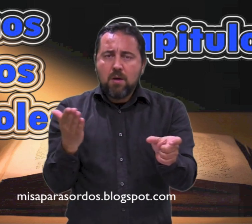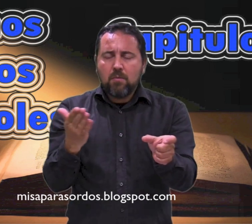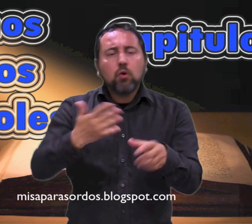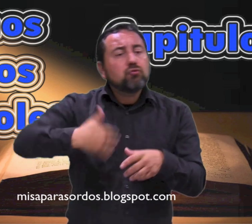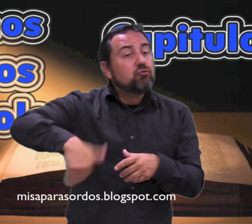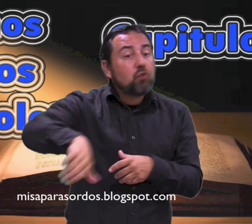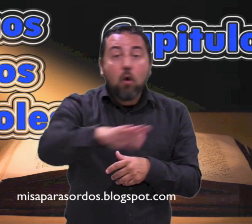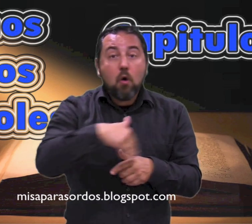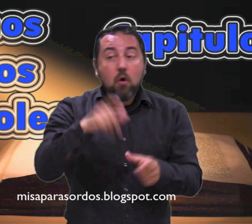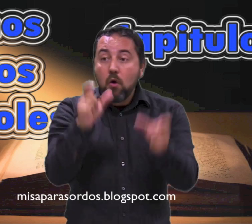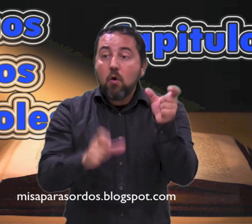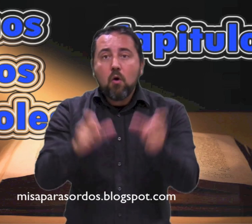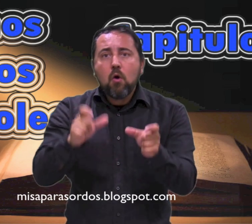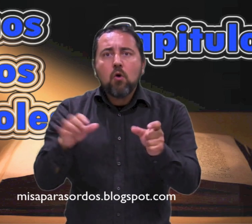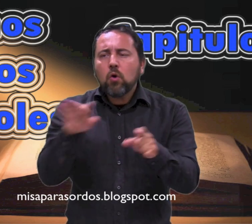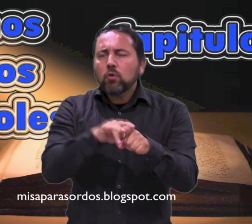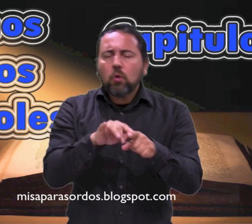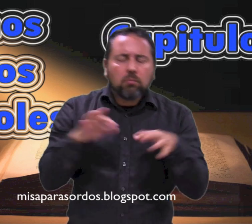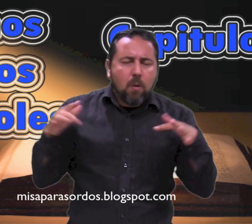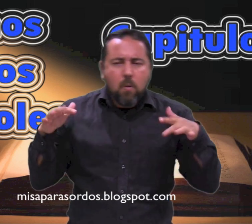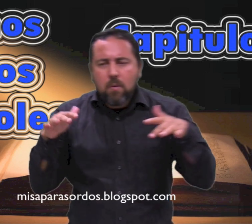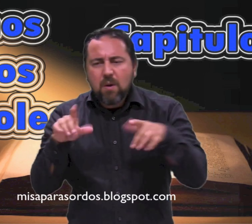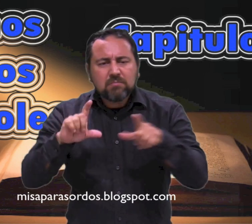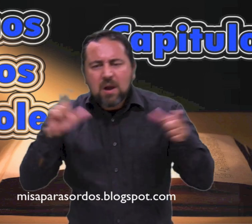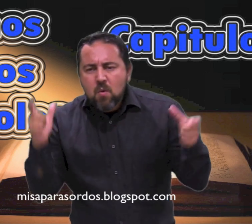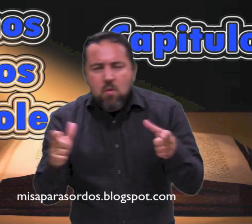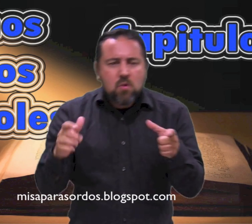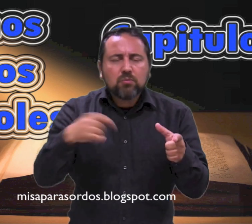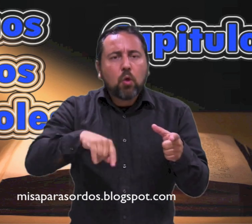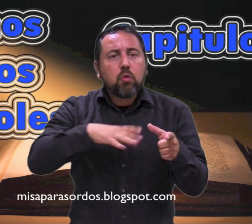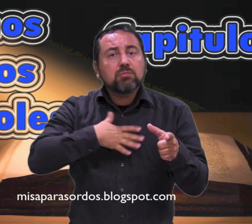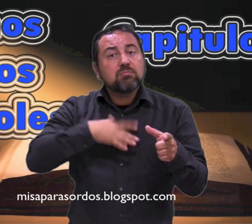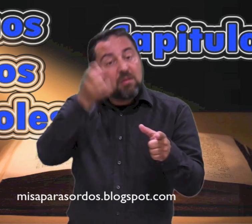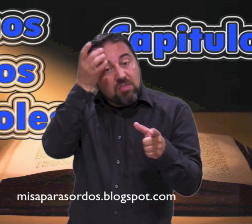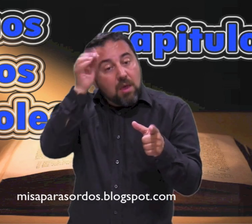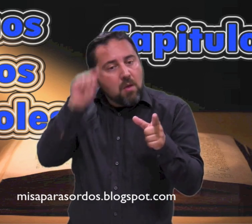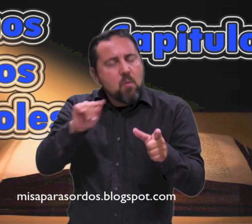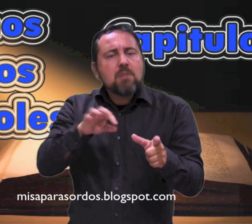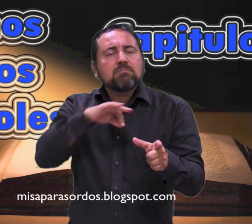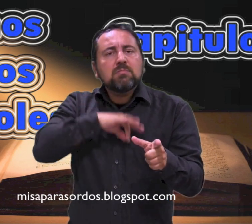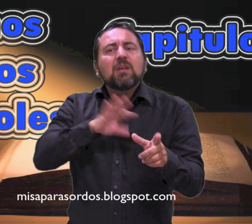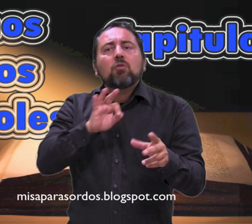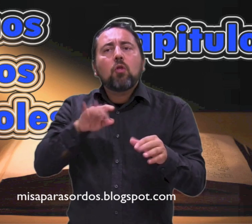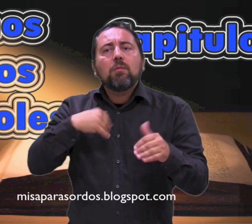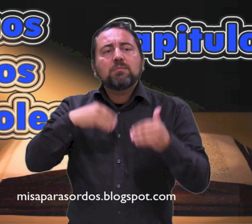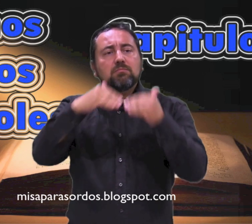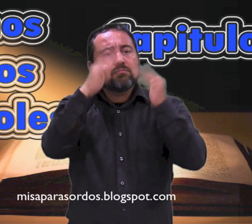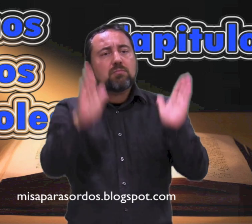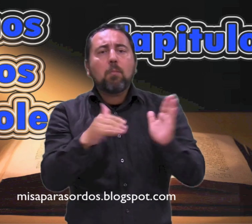del pueblo. Todos se reunían con un mismo espíritu en el